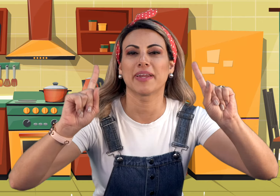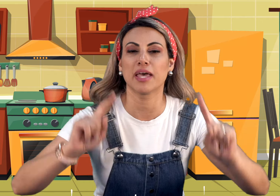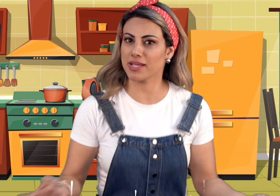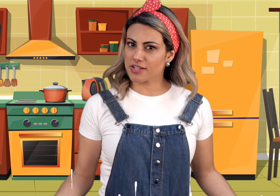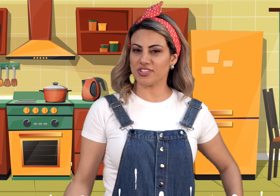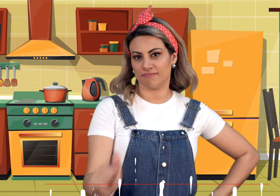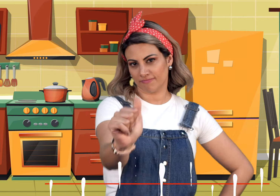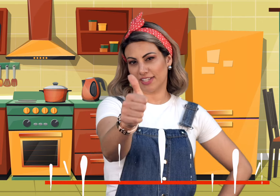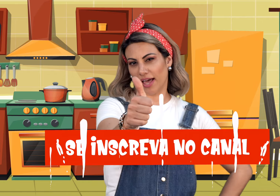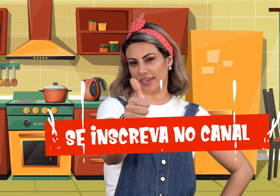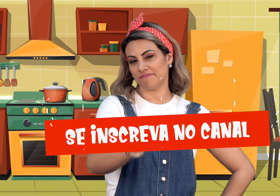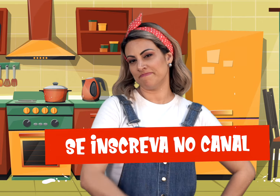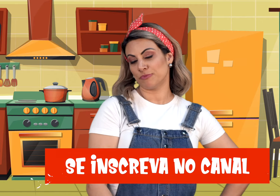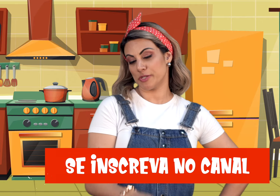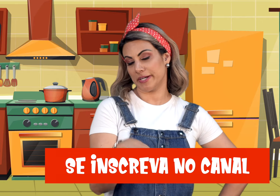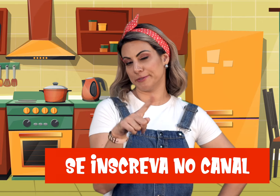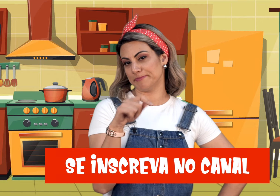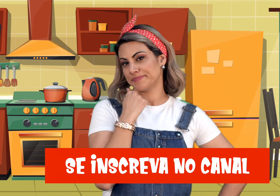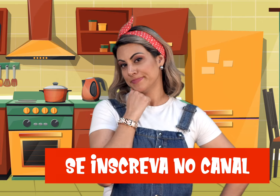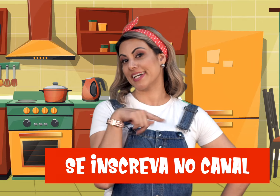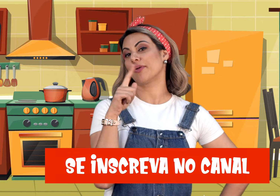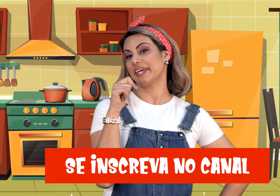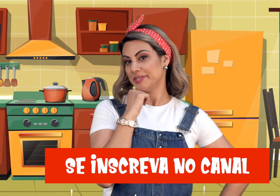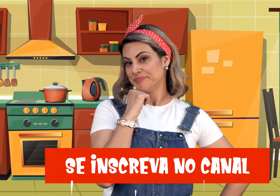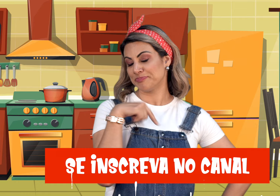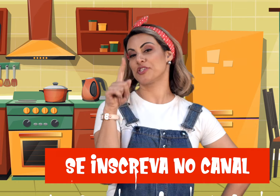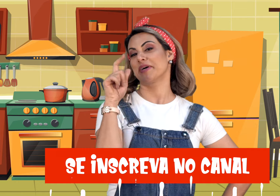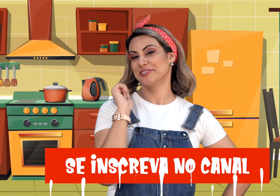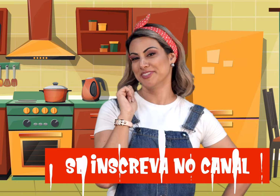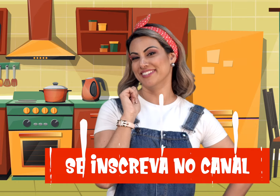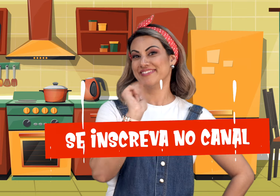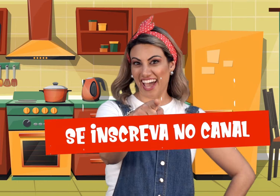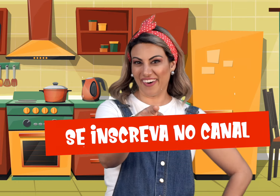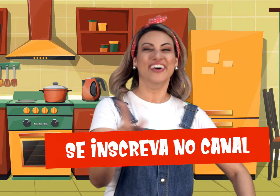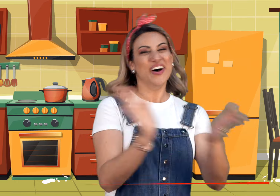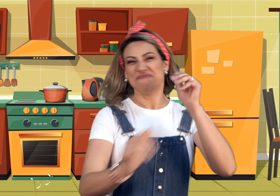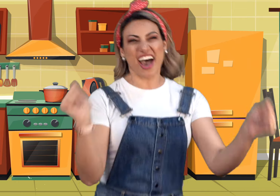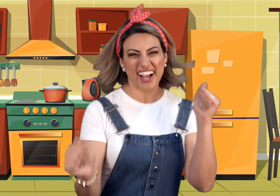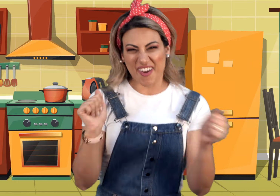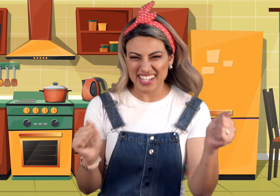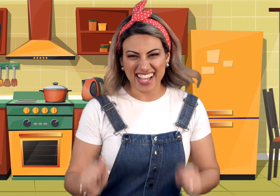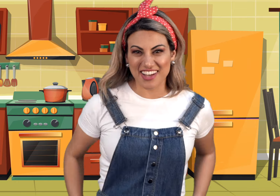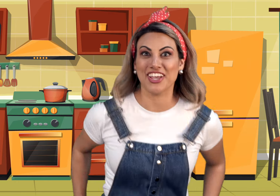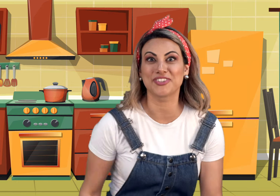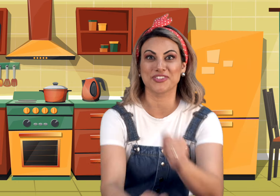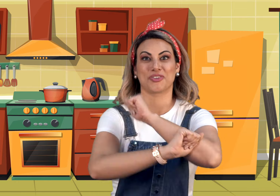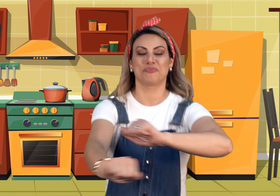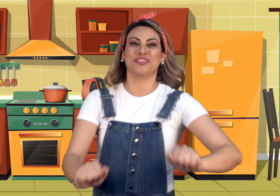aprender, mas antes, cadê o like? Tô esperando. Cadê o like? Tô esperando. Deu? Bora começar, gente, que hoje eu tô muito